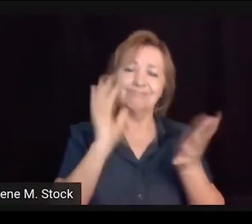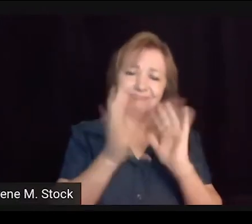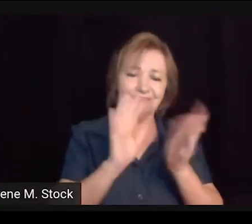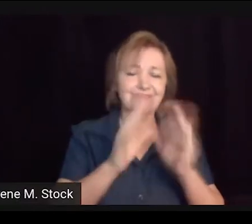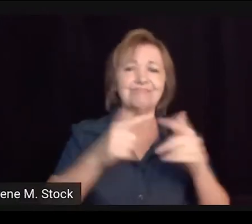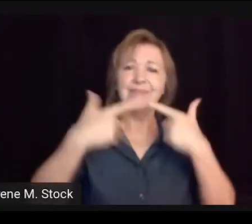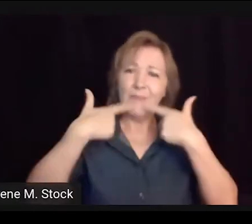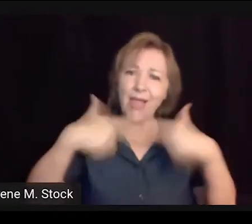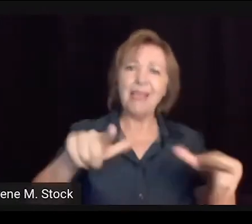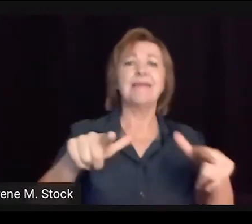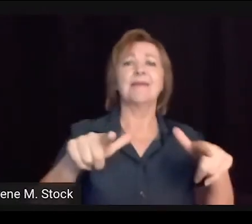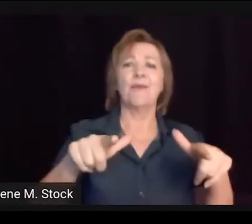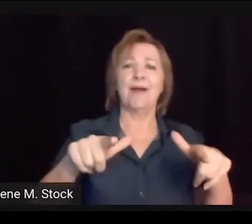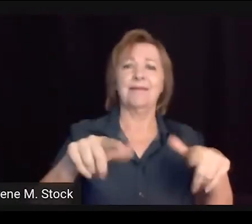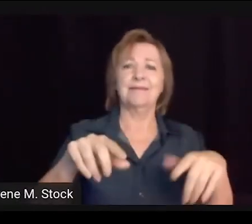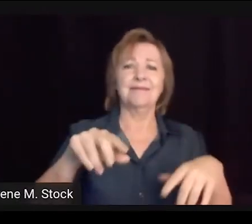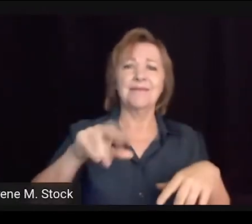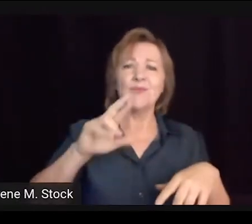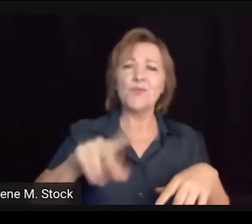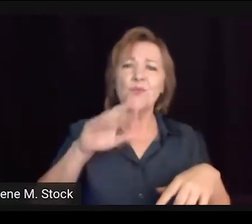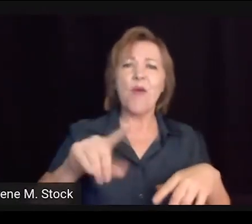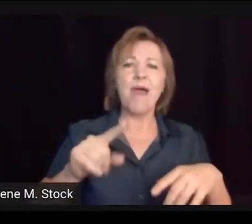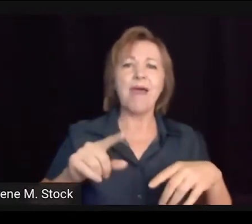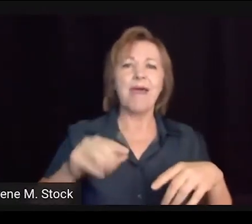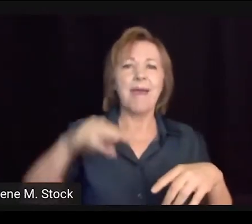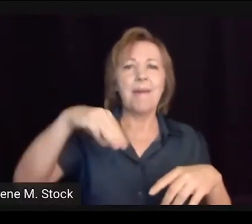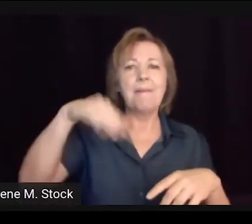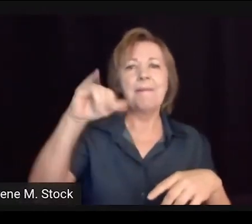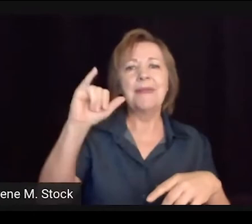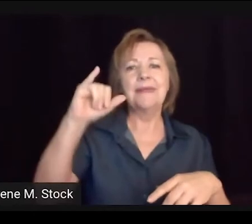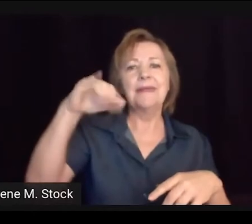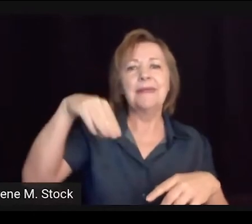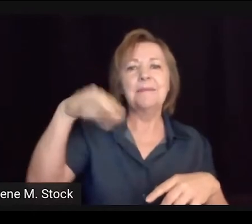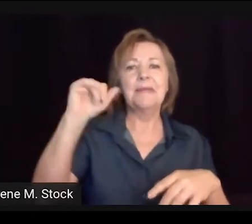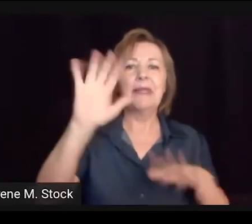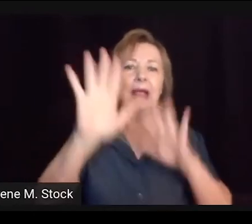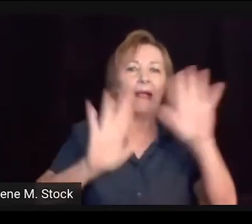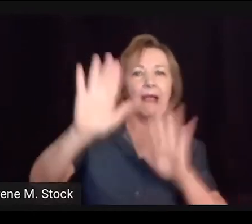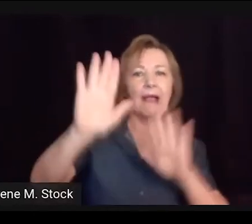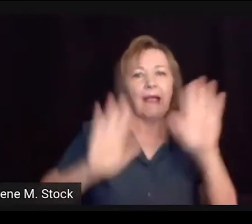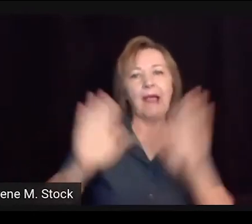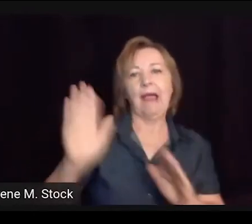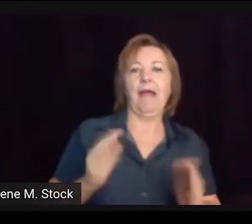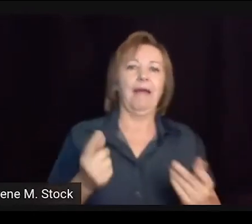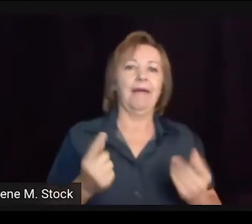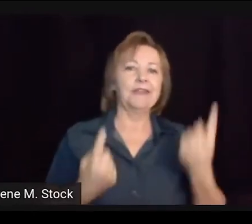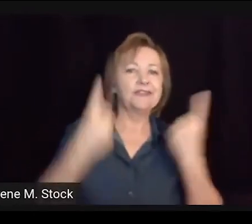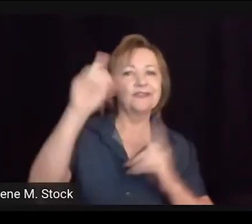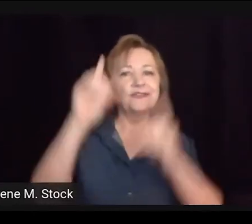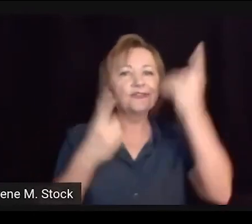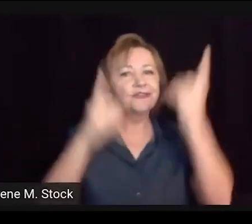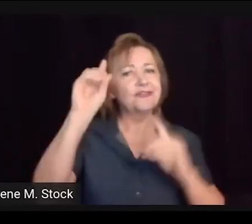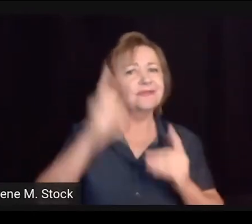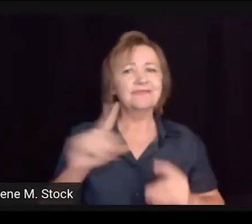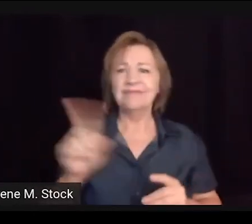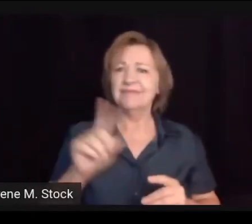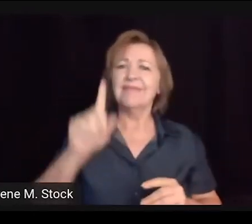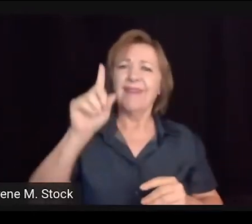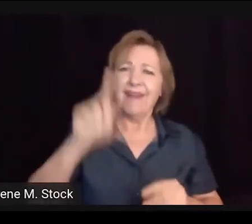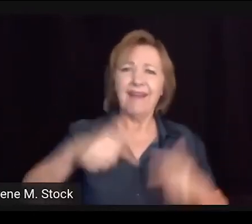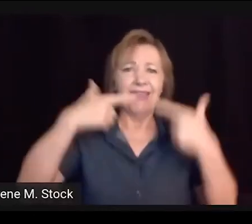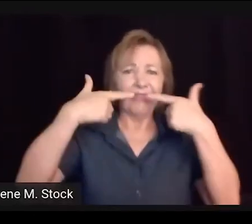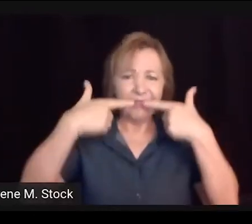As mãos, elas falam, sim. Libras é uma língua, não é uma mímica,